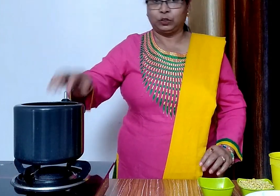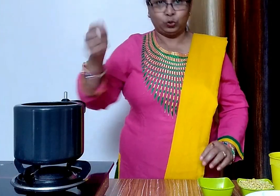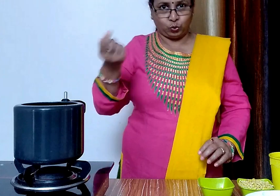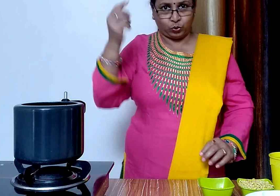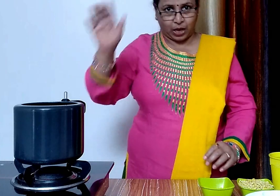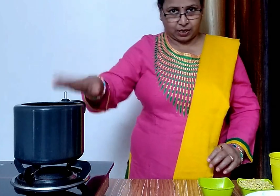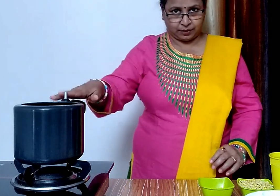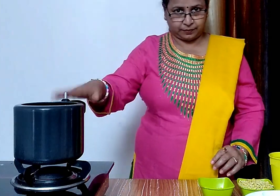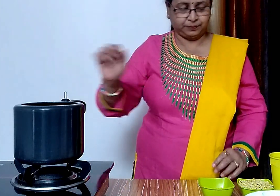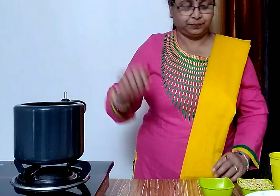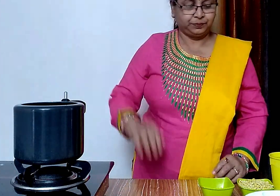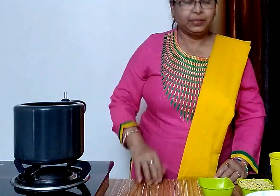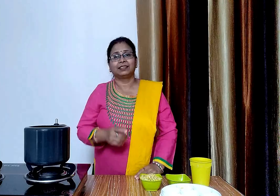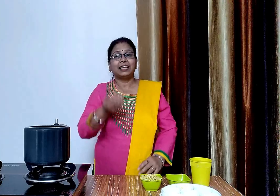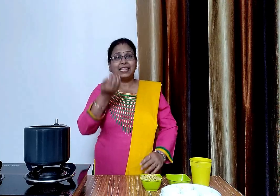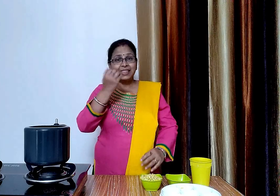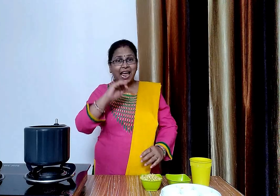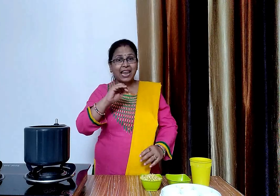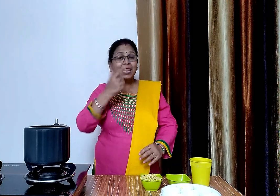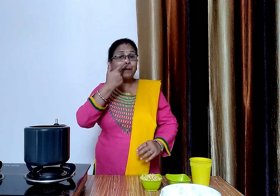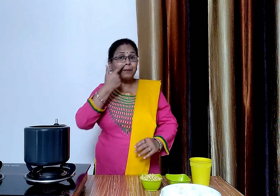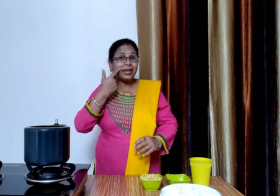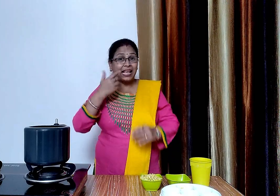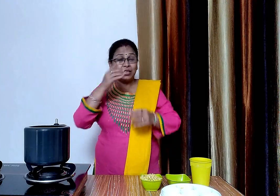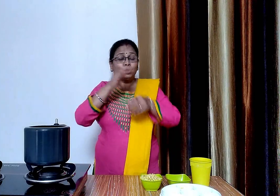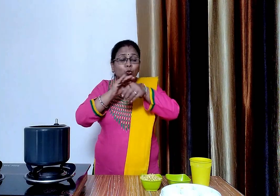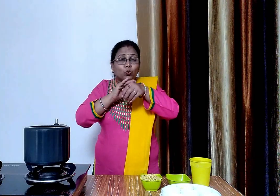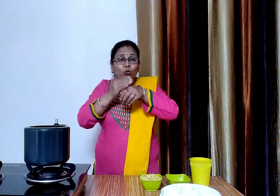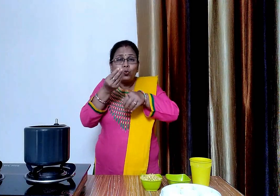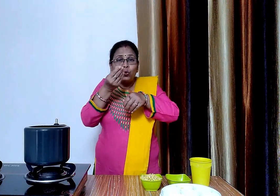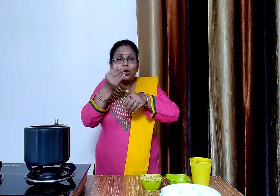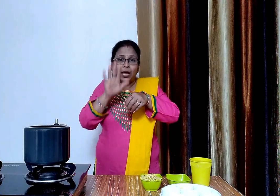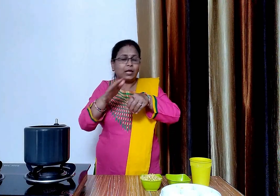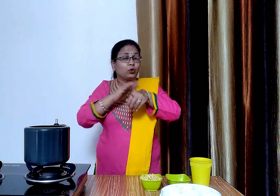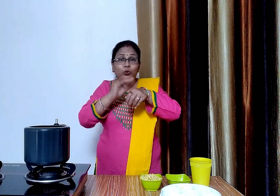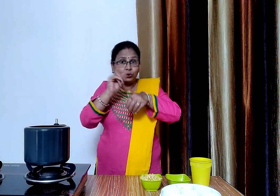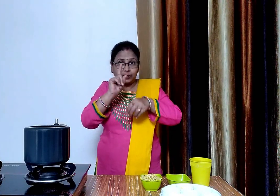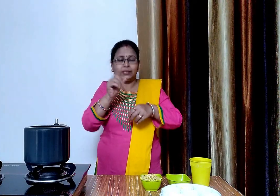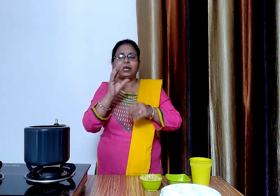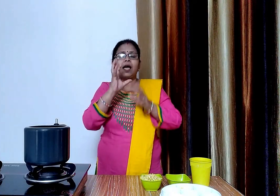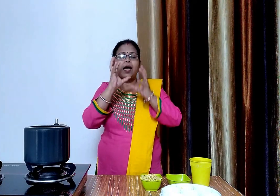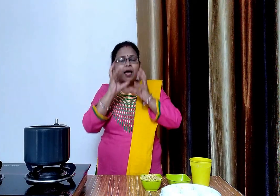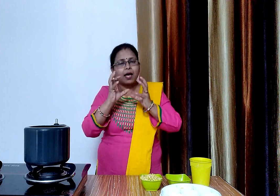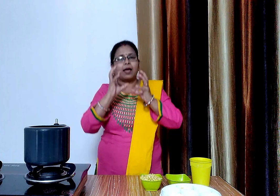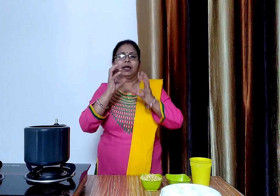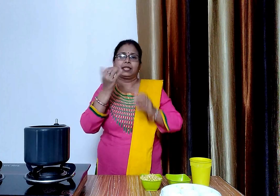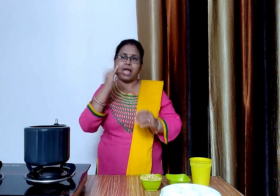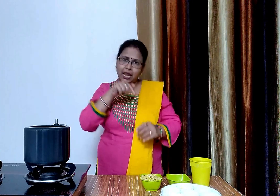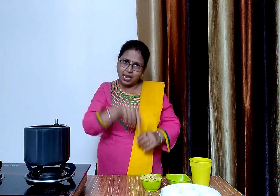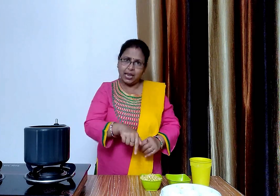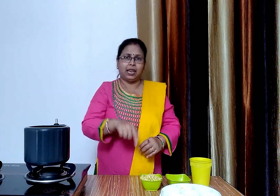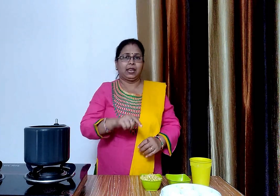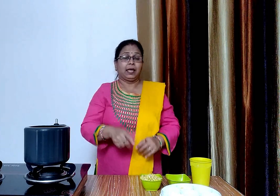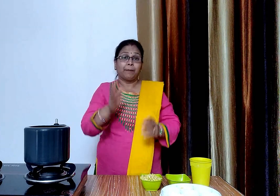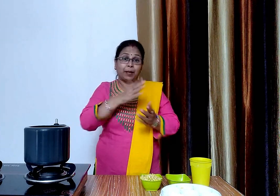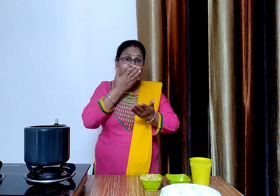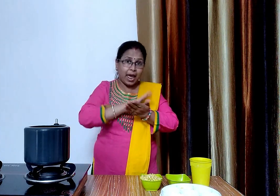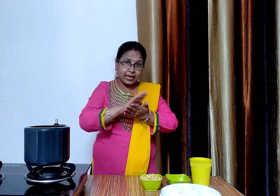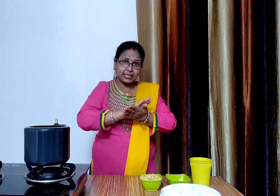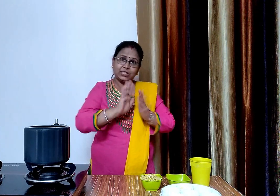सबसे पहले कोकर को गैस पर रखेंगे और उसमें एक कप देजी अरहर की दाल डालेंगे जिसे हमने पहले ही दोकर